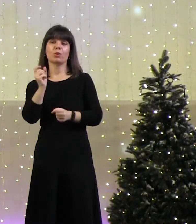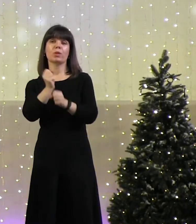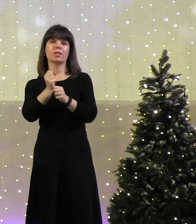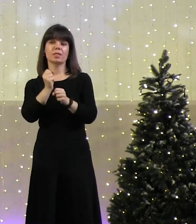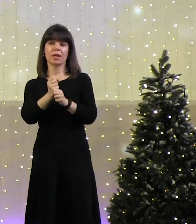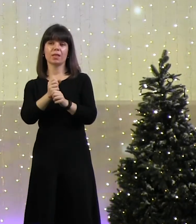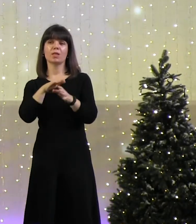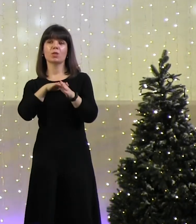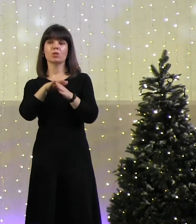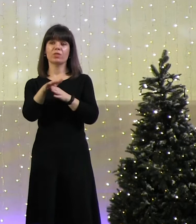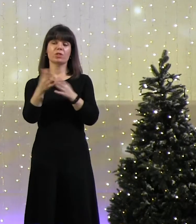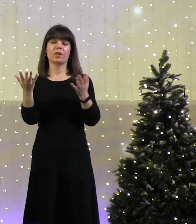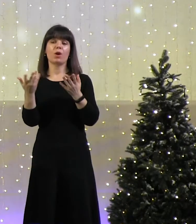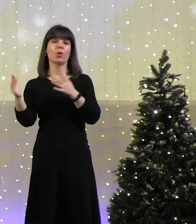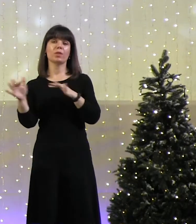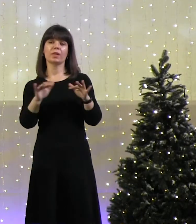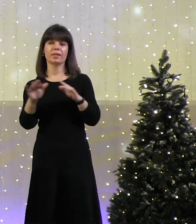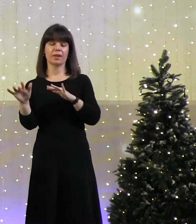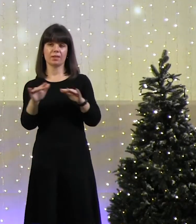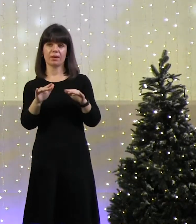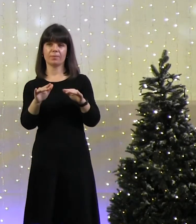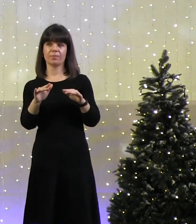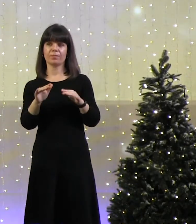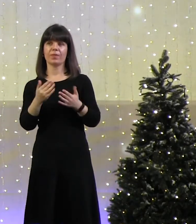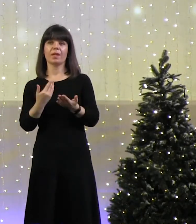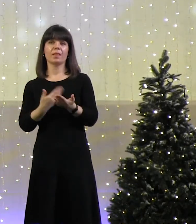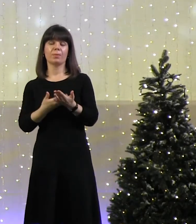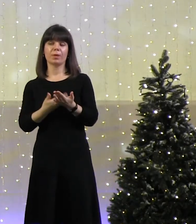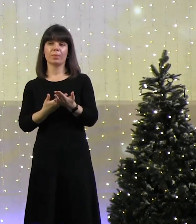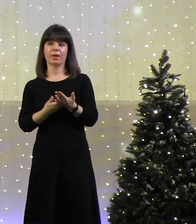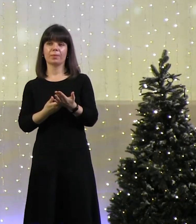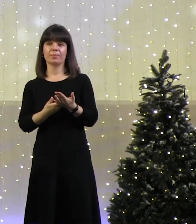совершить, какое-то дело. Ну, например,